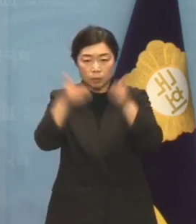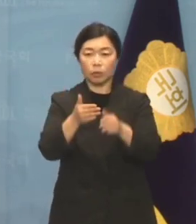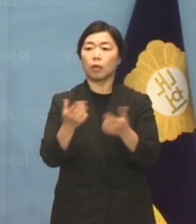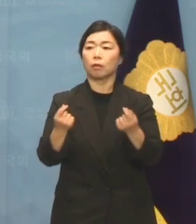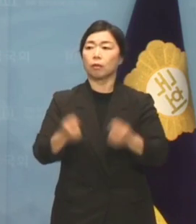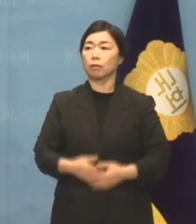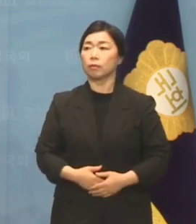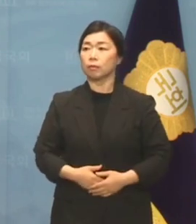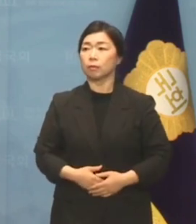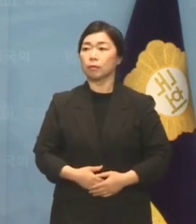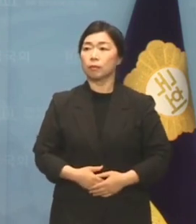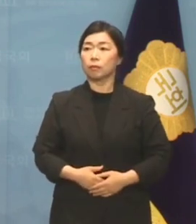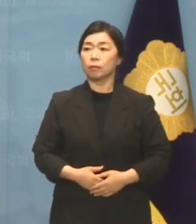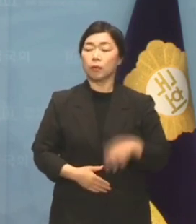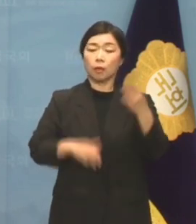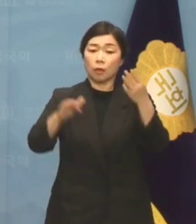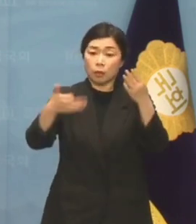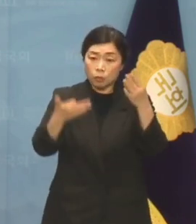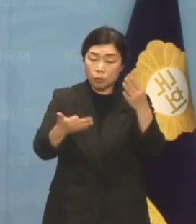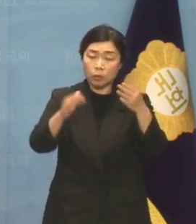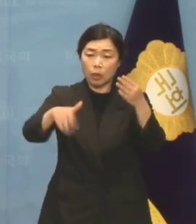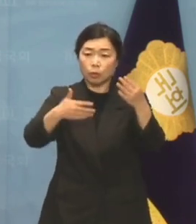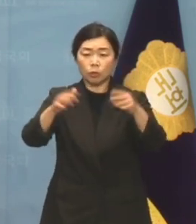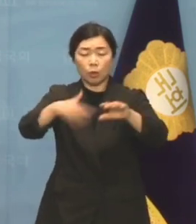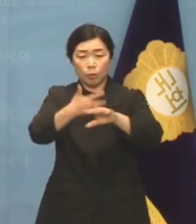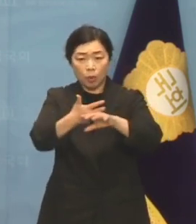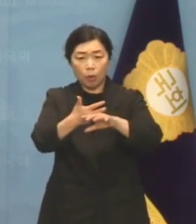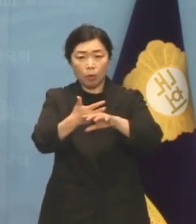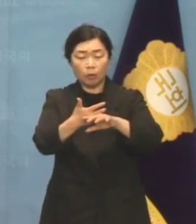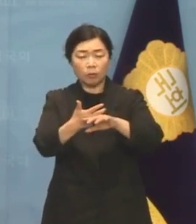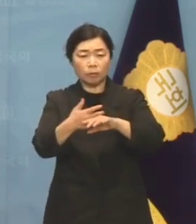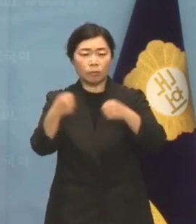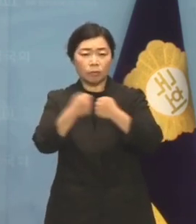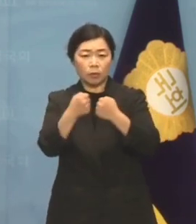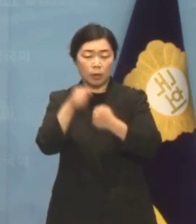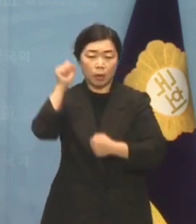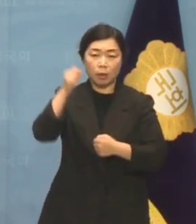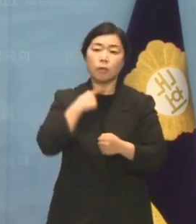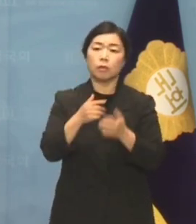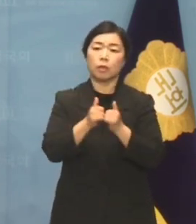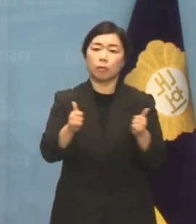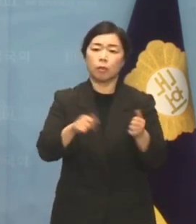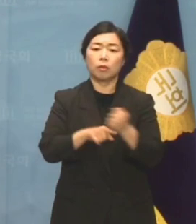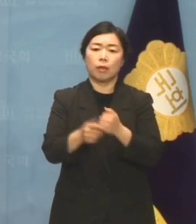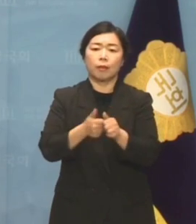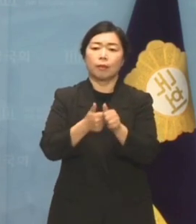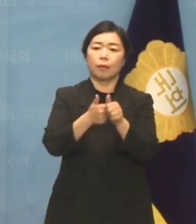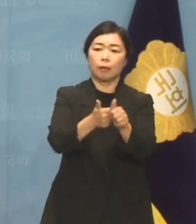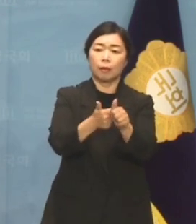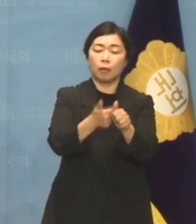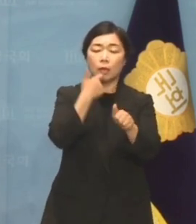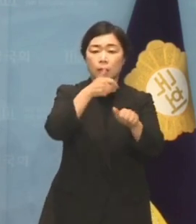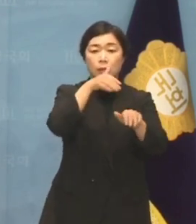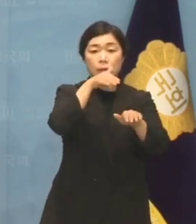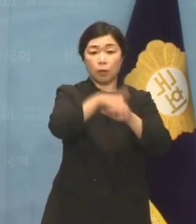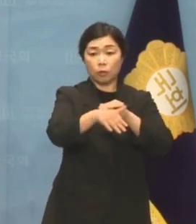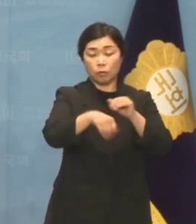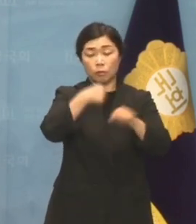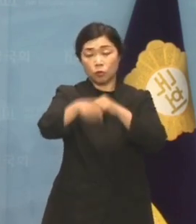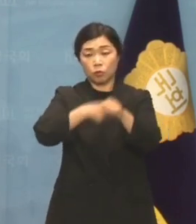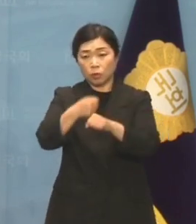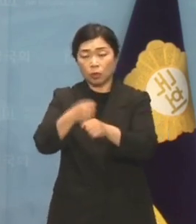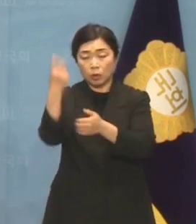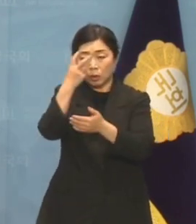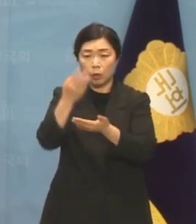4.19 혁명 열사의 뜻에 따라 어떠한 희생을 치르더라도 자유민주주의를 확고히 지켜내겠다는 윤석열